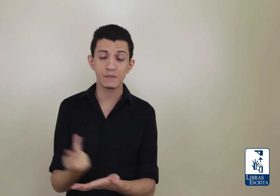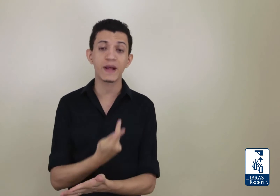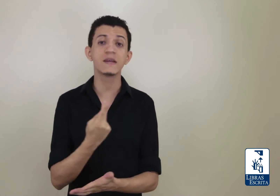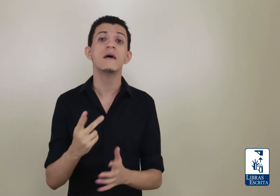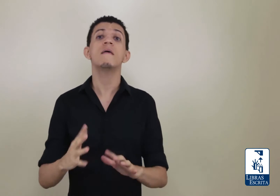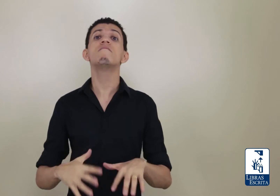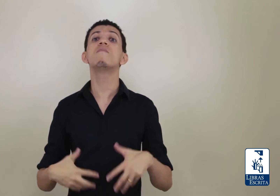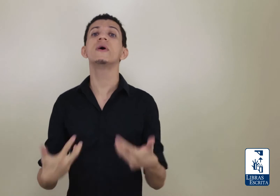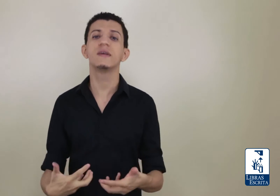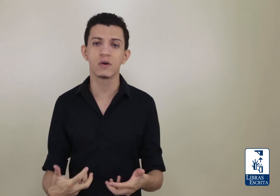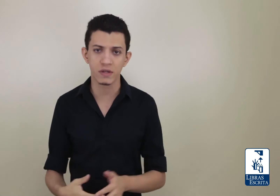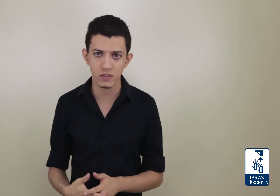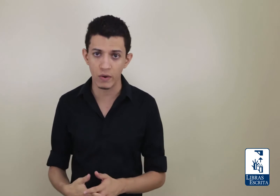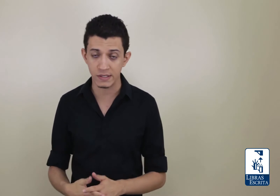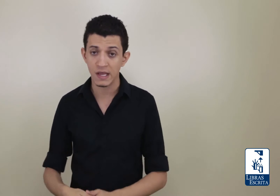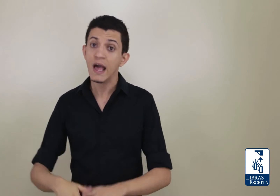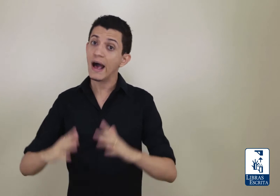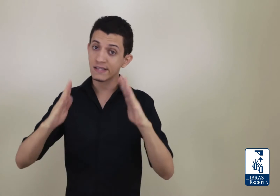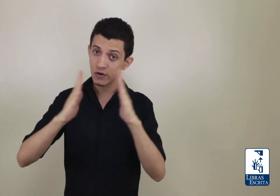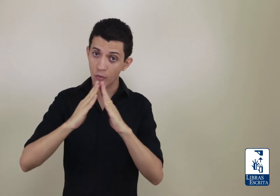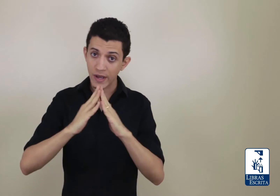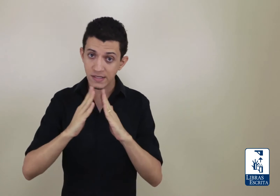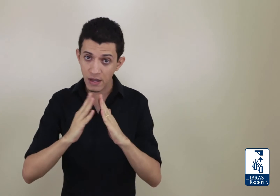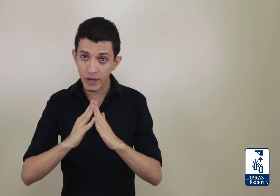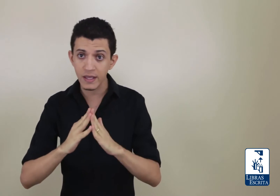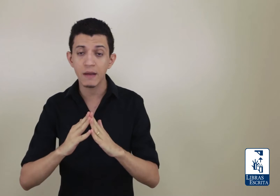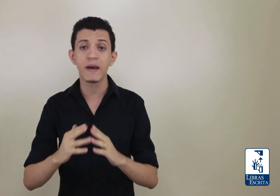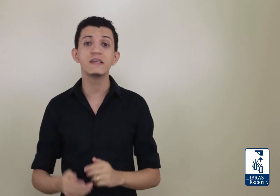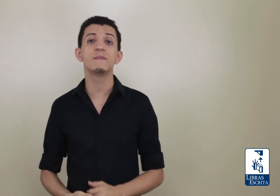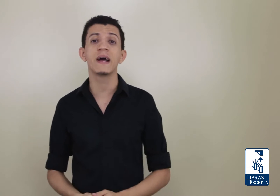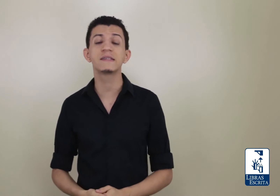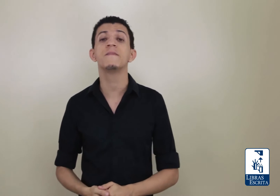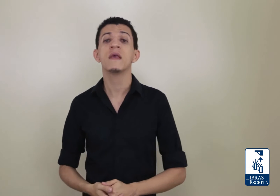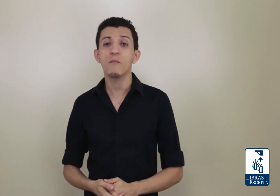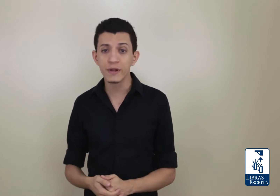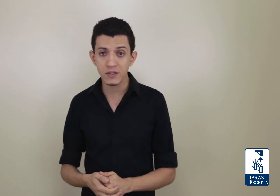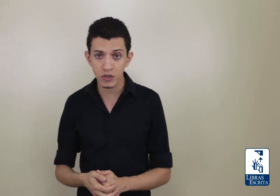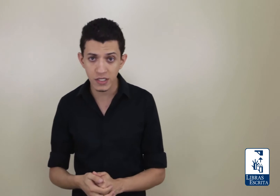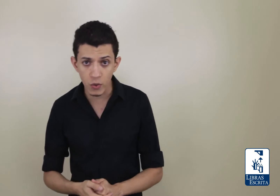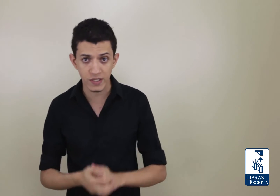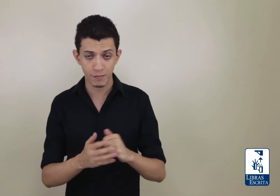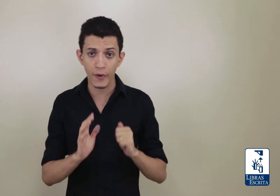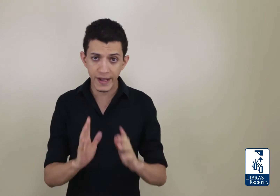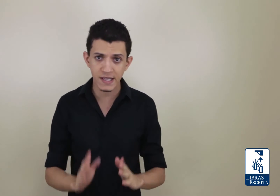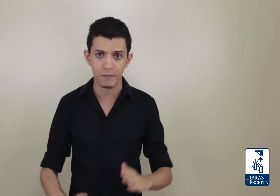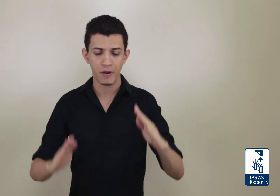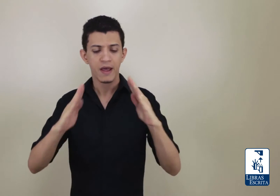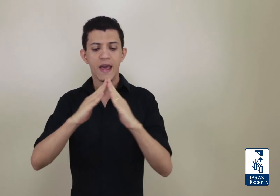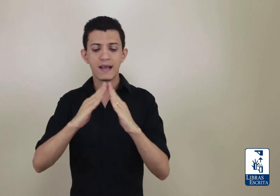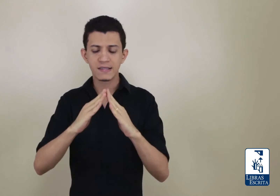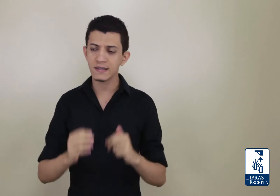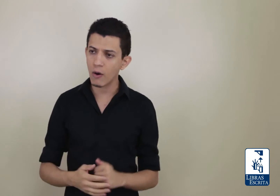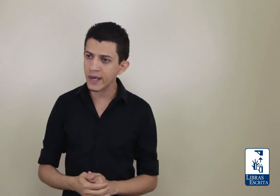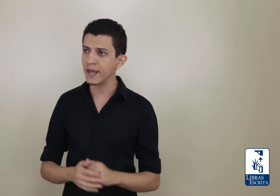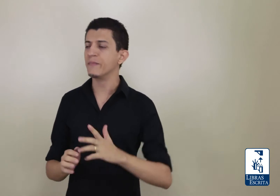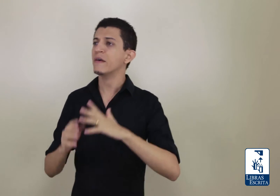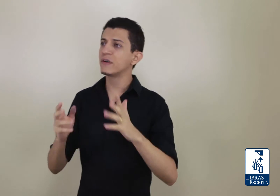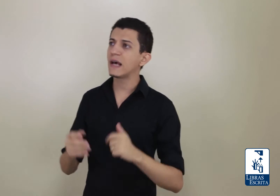expressa muitas outras coisas. Assim como esse sinal aqui também expressa muitas outras coisas. Por exemplo, esse sinal aqui, você